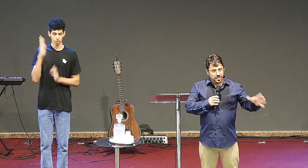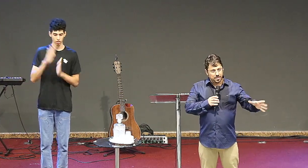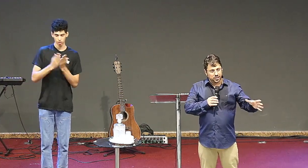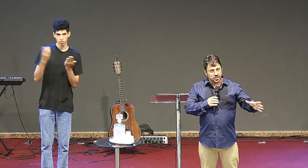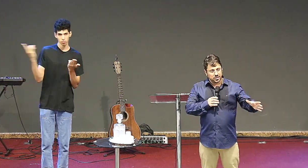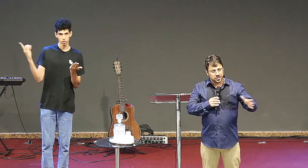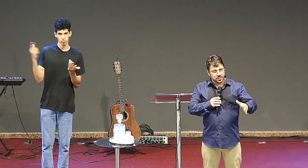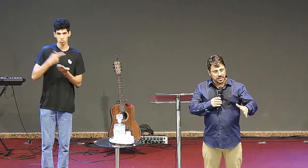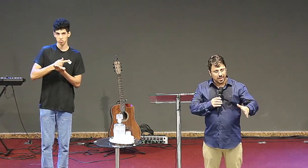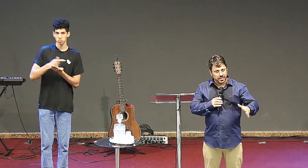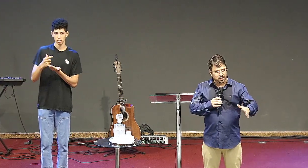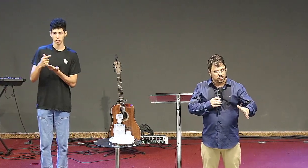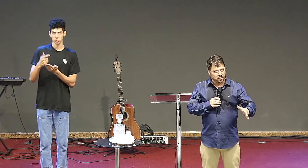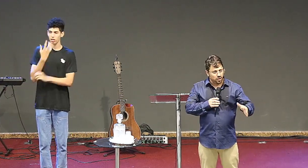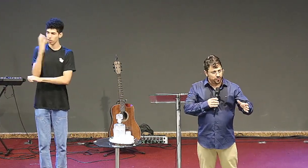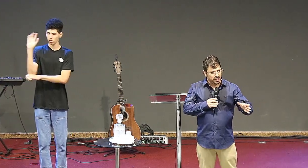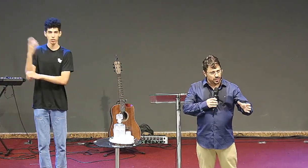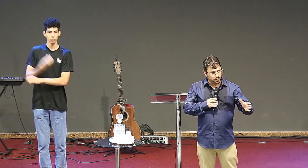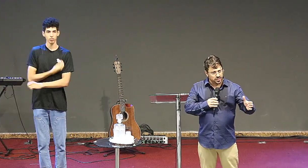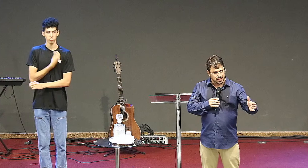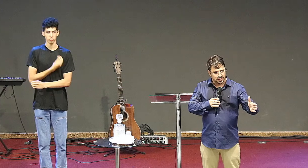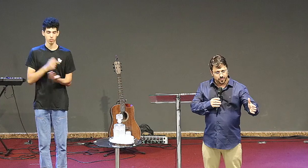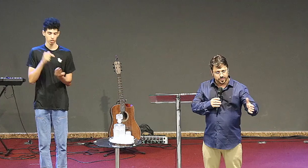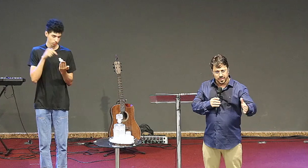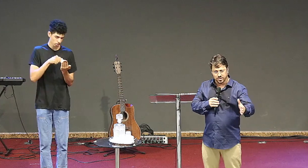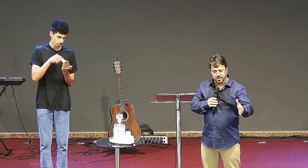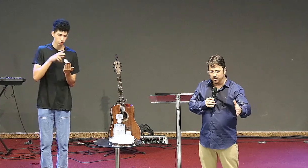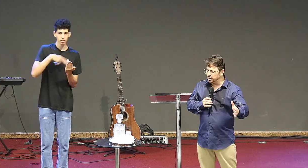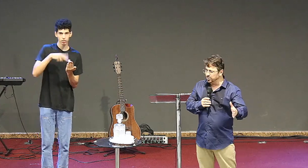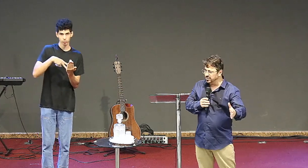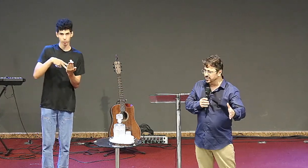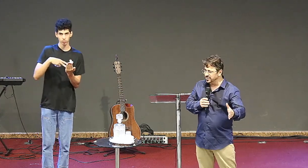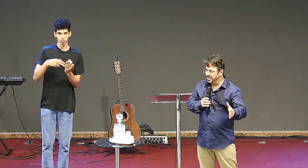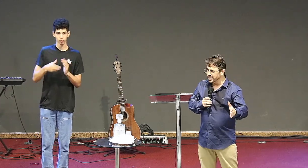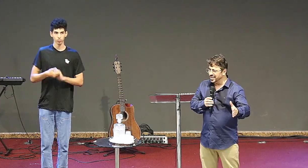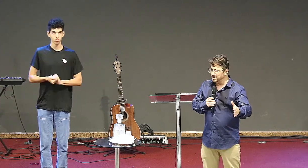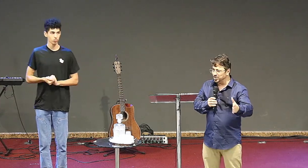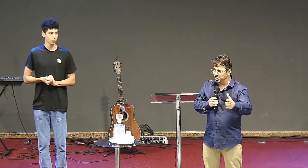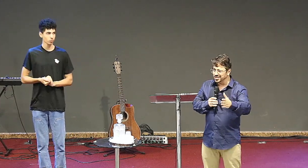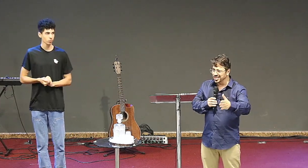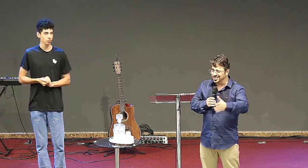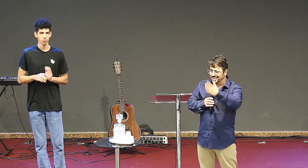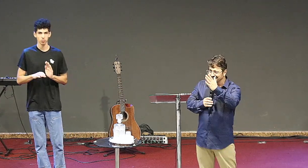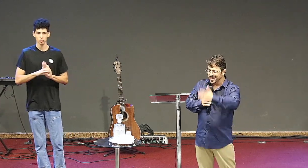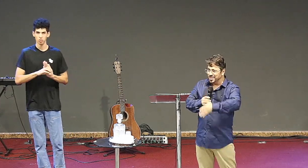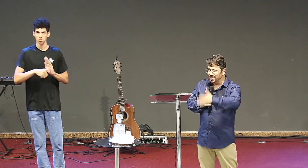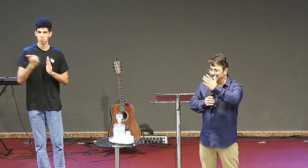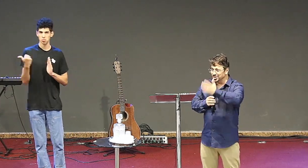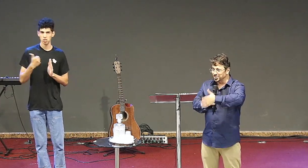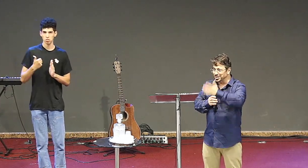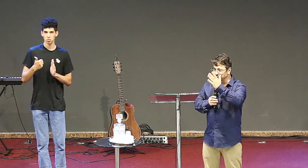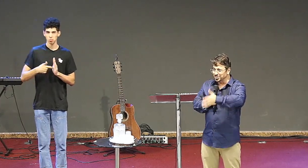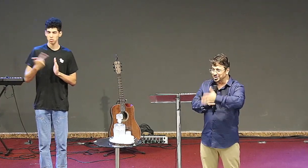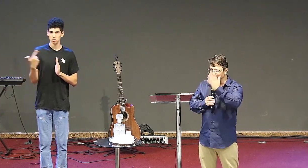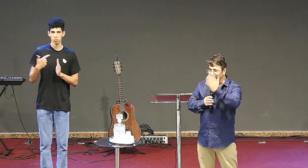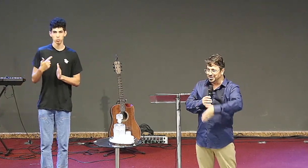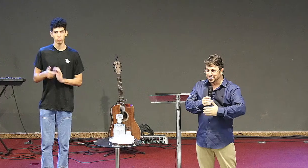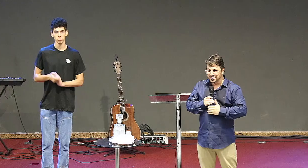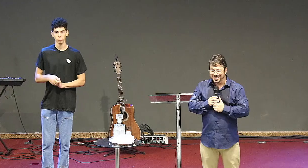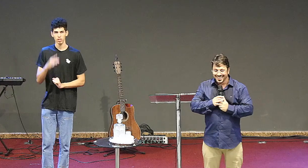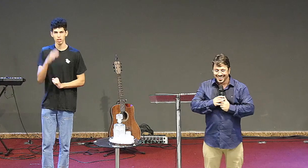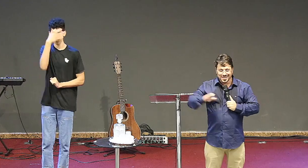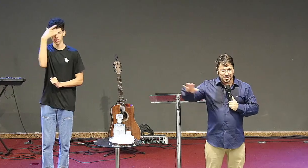a Bíblia diz lá no início agora eu fiquei na dúvida se ela está no primeiro ou está no segundo pastor Zias meu assessor de assuntos